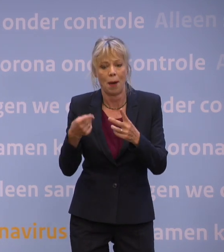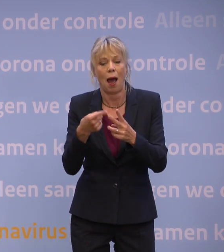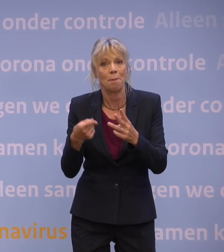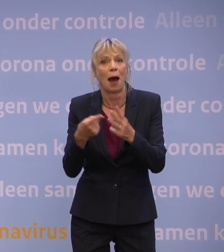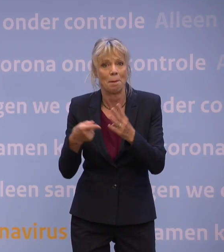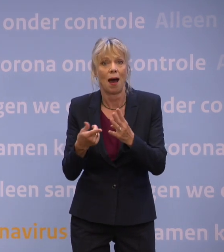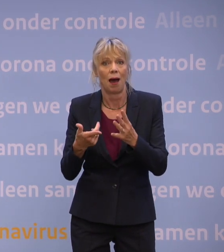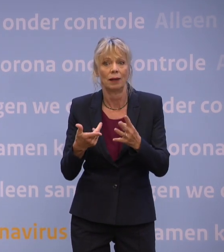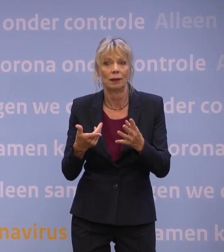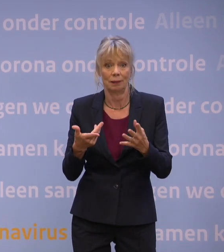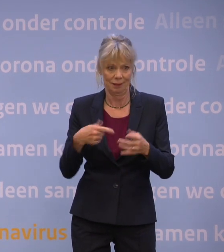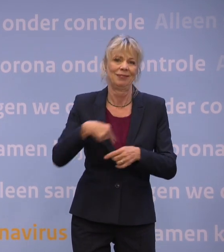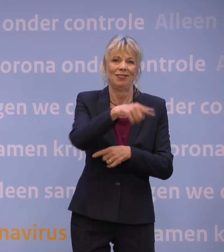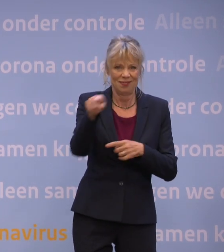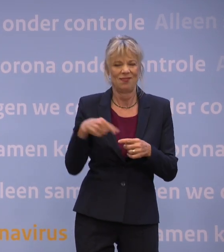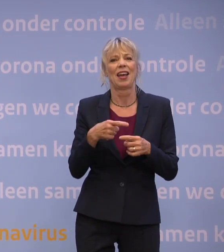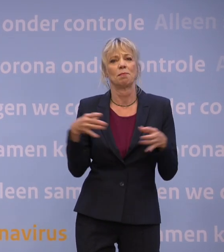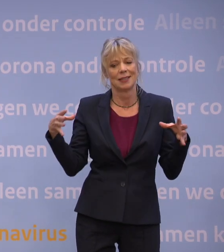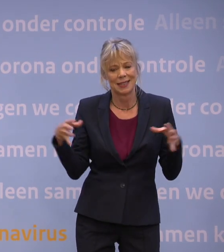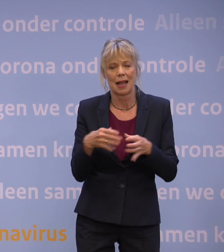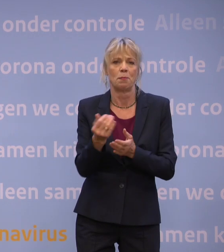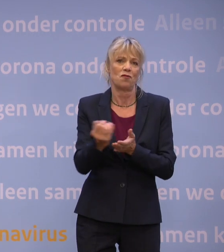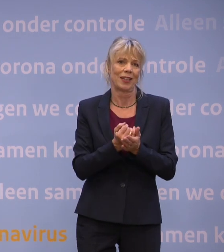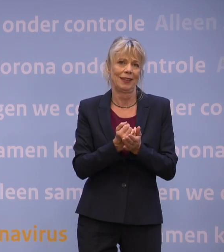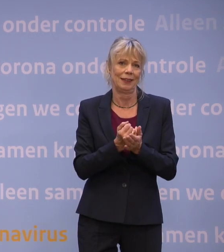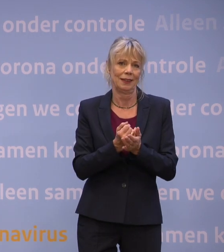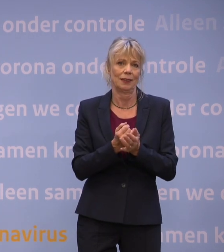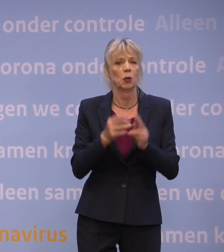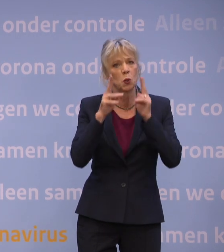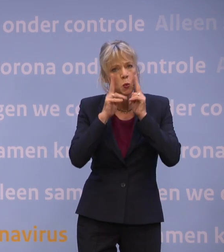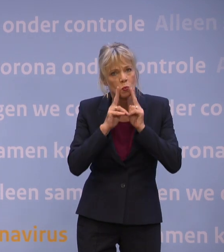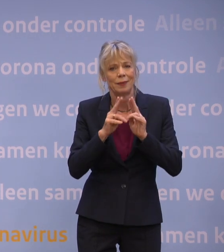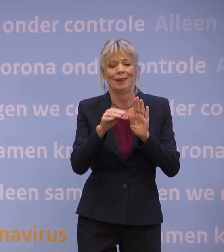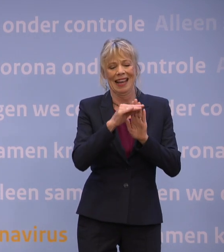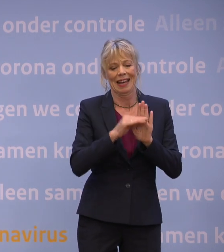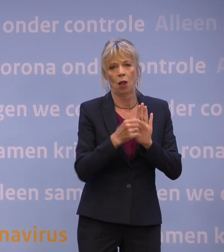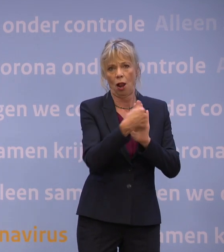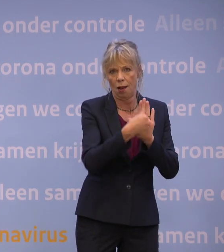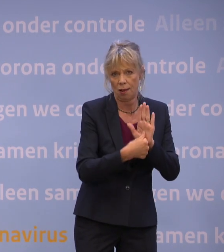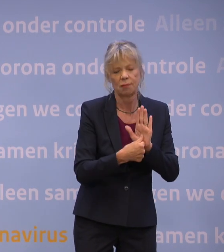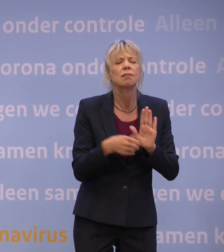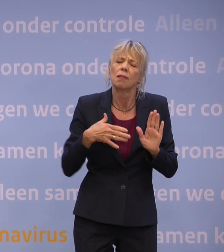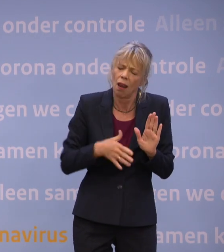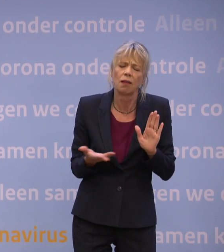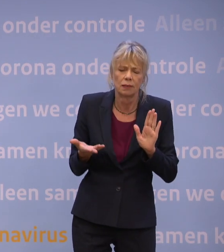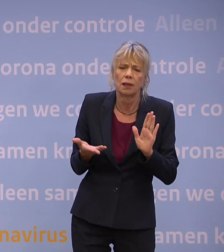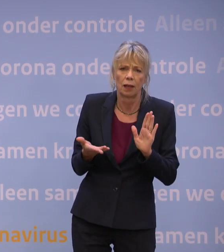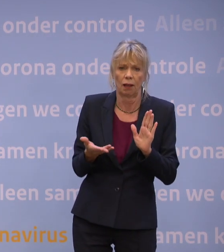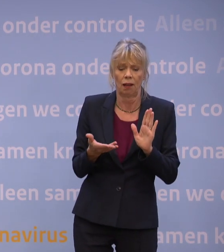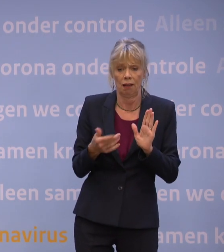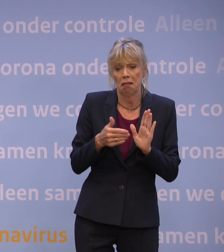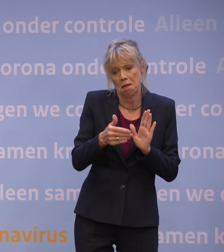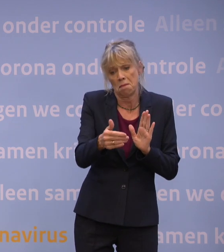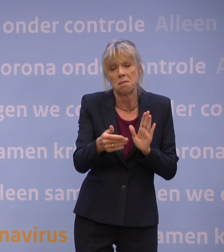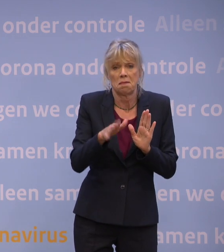verdiend. Door ons aan de regels te houden, hoe lastig dat ook is, en hoe lastiger dat nog steeds wordt.